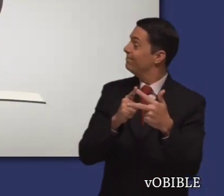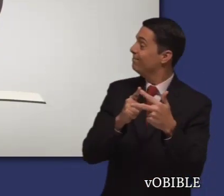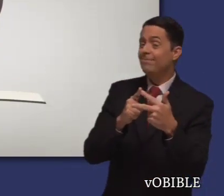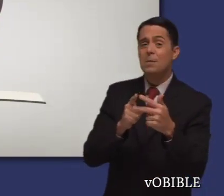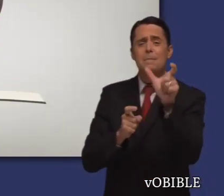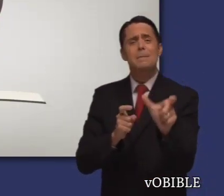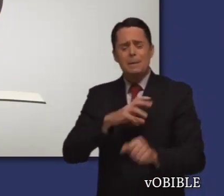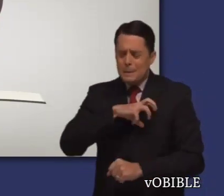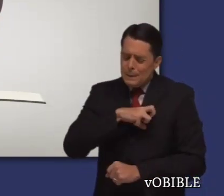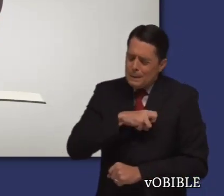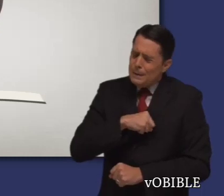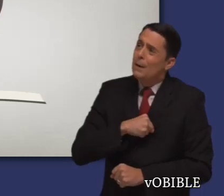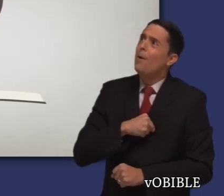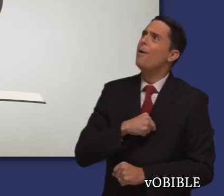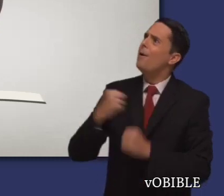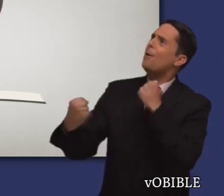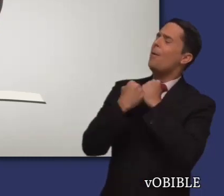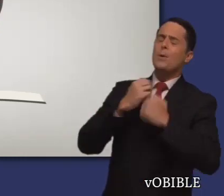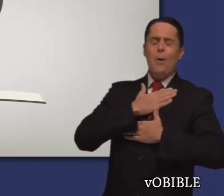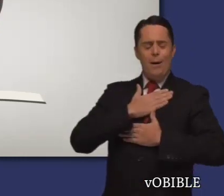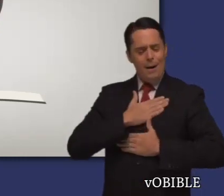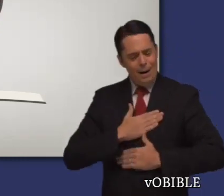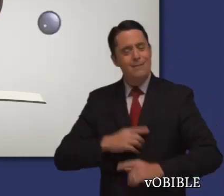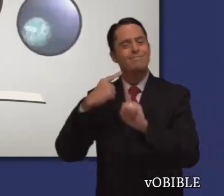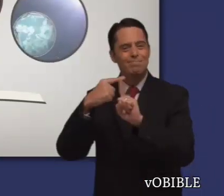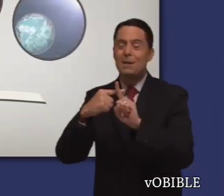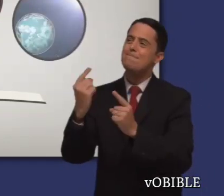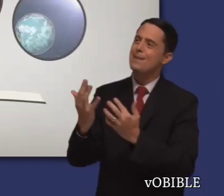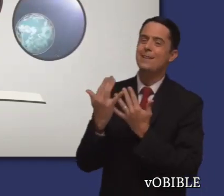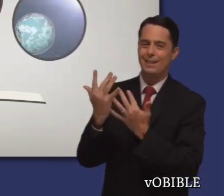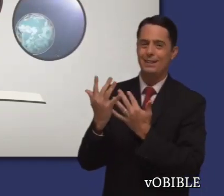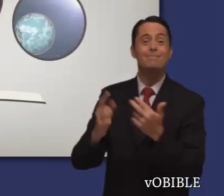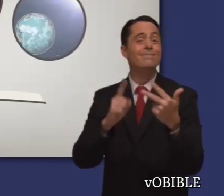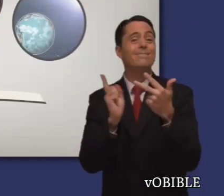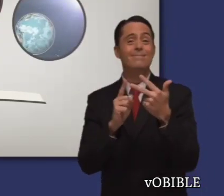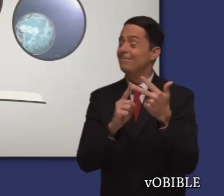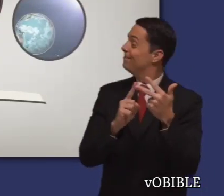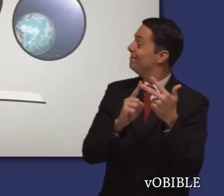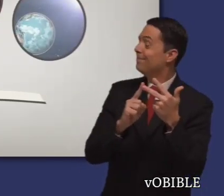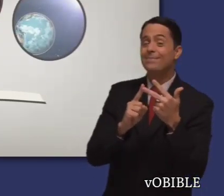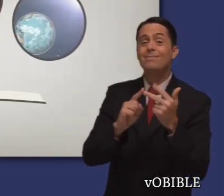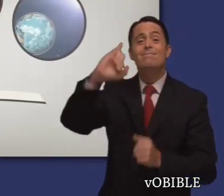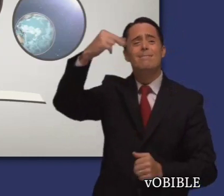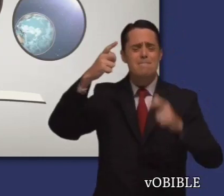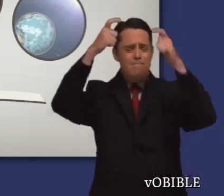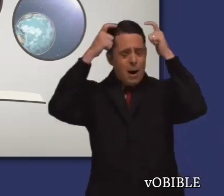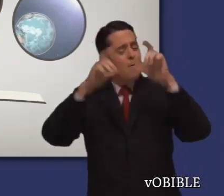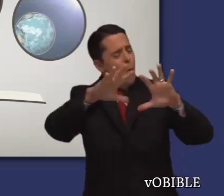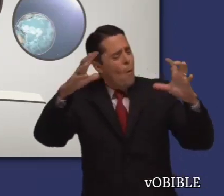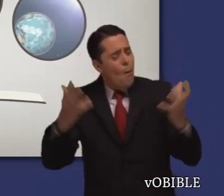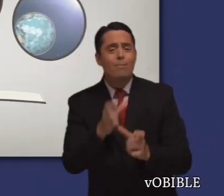en que da esperanza a sus siervos en tiempos de angustia, y en que su soberanía quedará